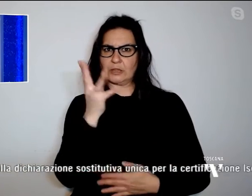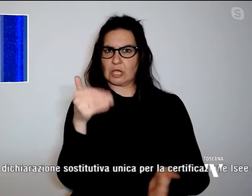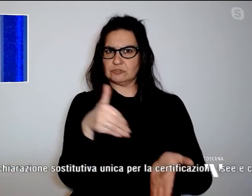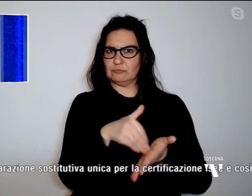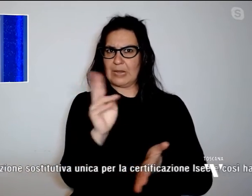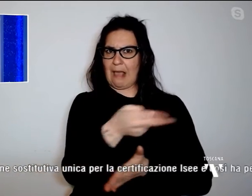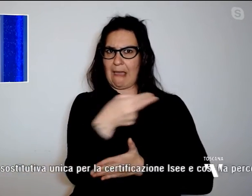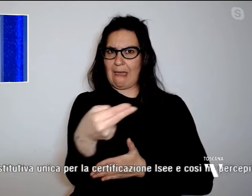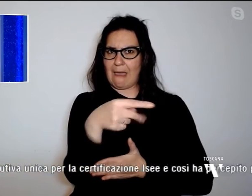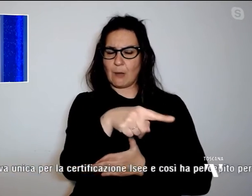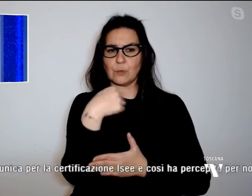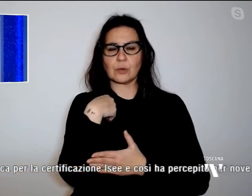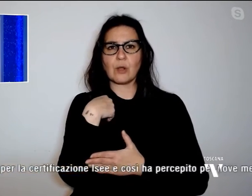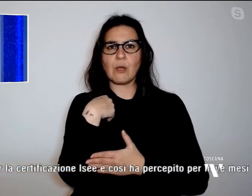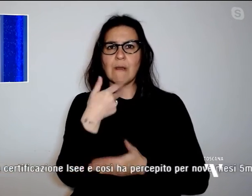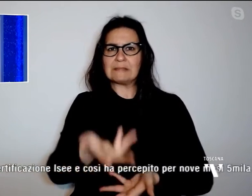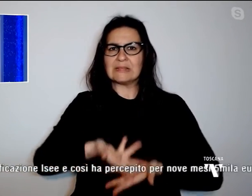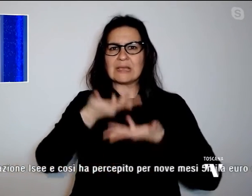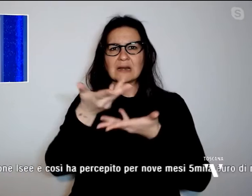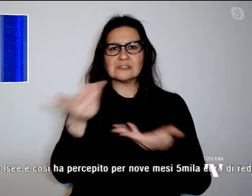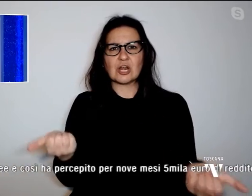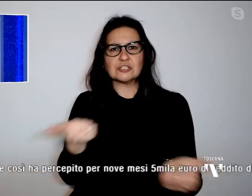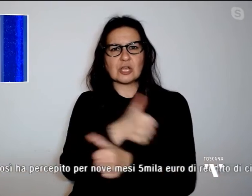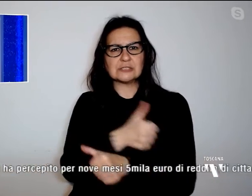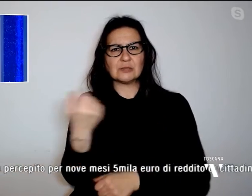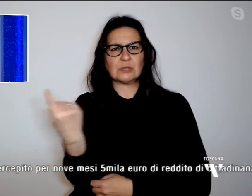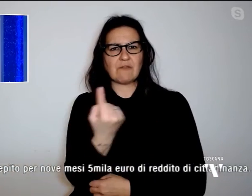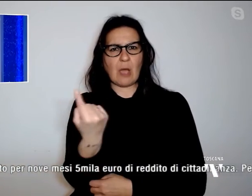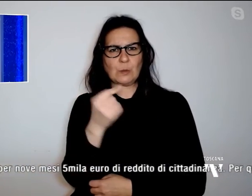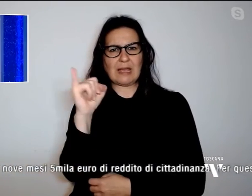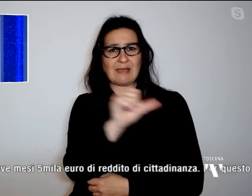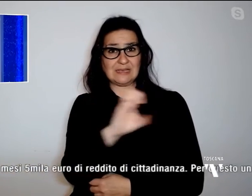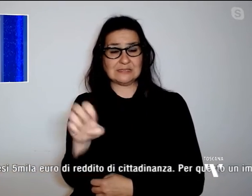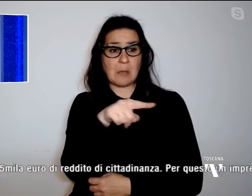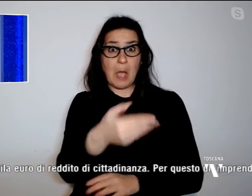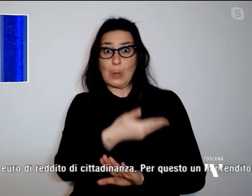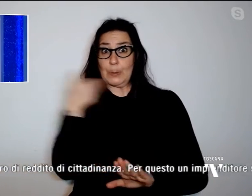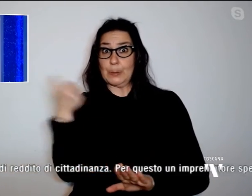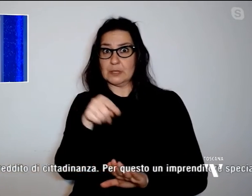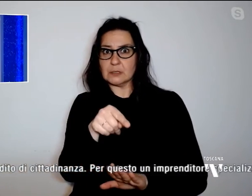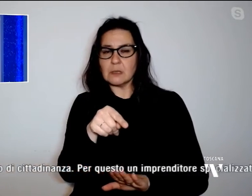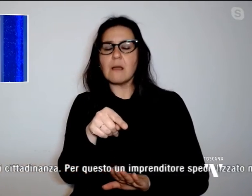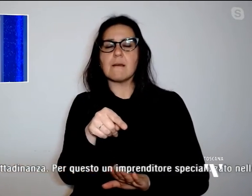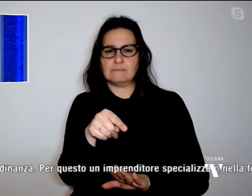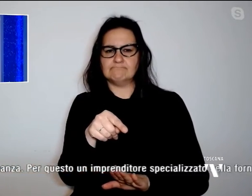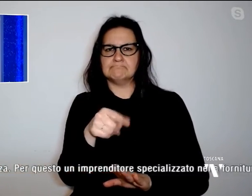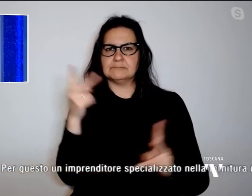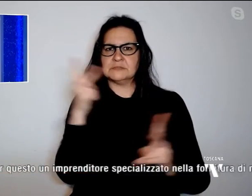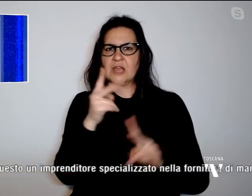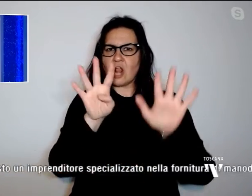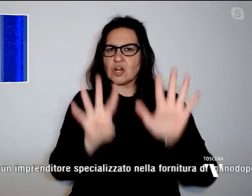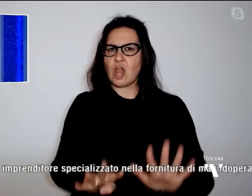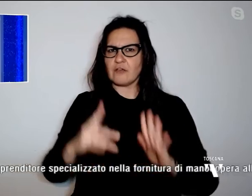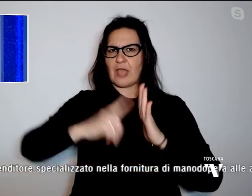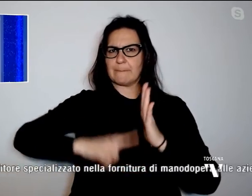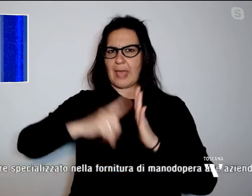unica per la certificazione Isee e così ha percepito per nove mesi 5.000